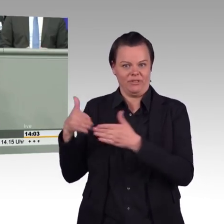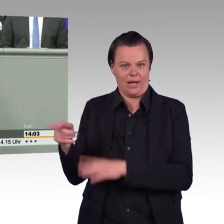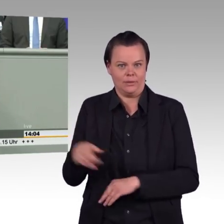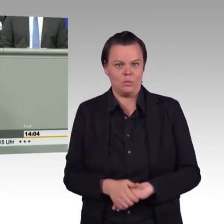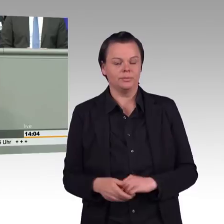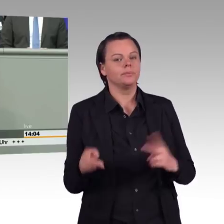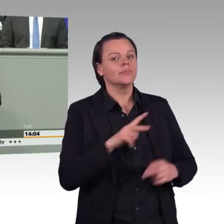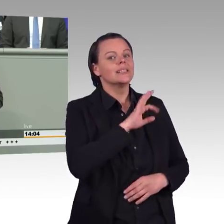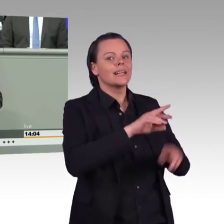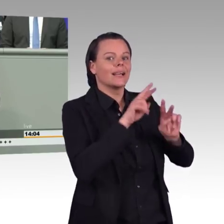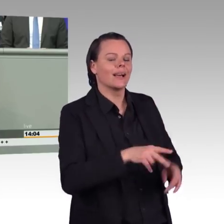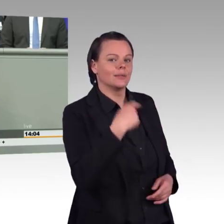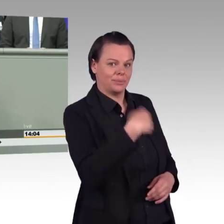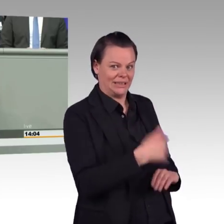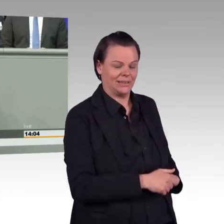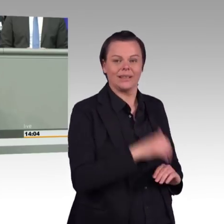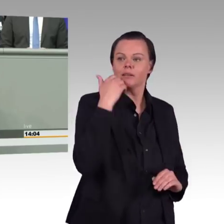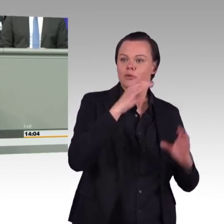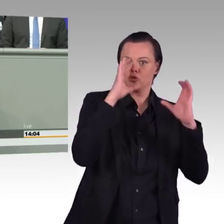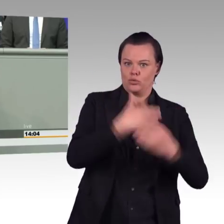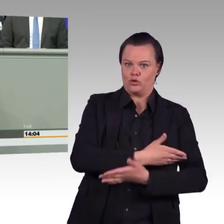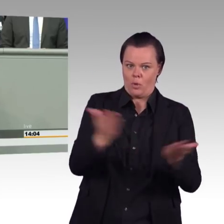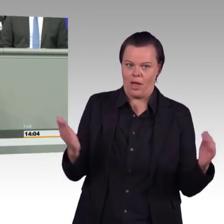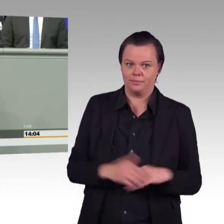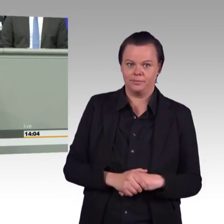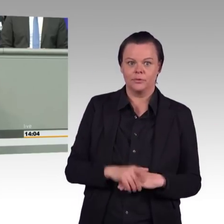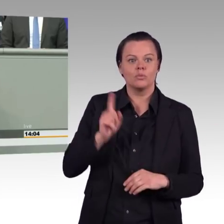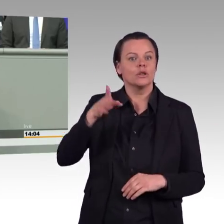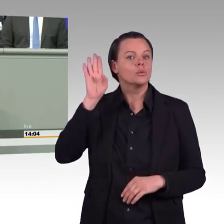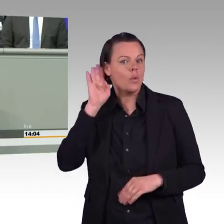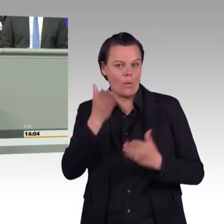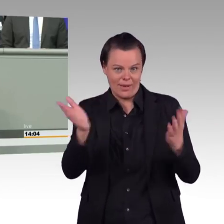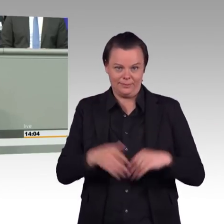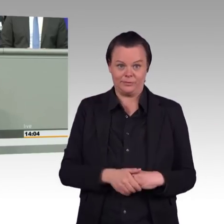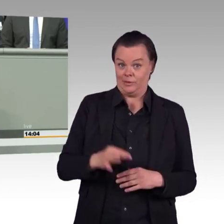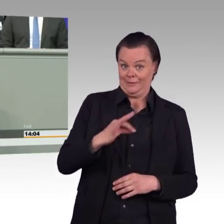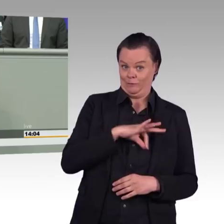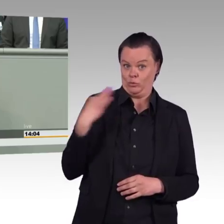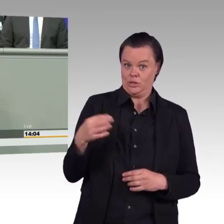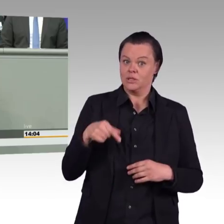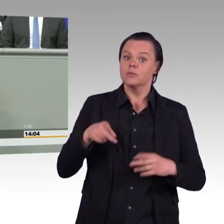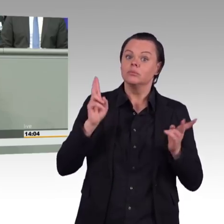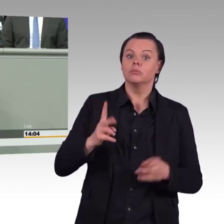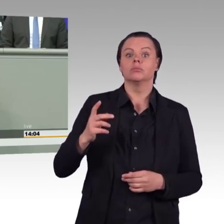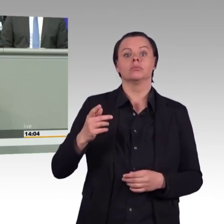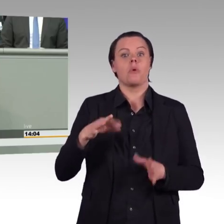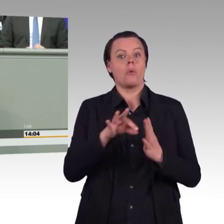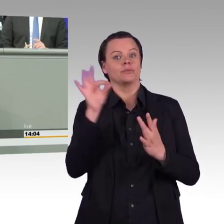Ansatz für eine klug gemachte Klimawende, die nicht nur funktionieren kann, sondern auch langfristig wirklich das Klima schont und die